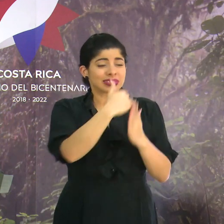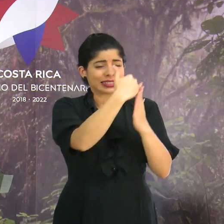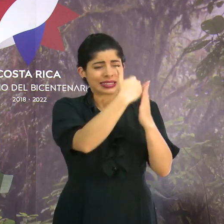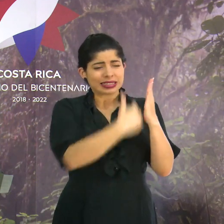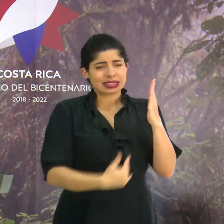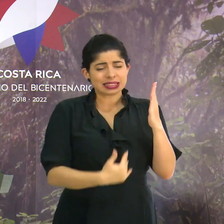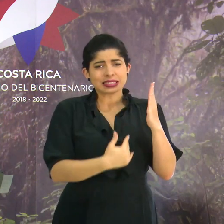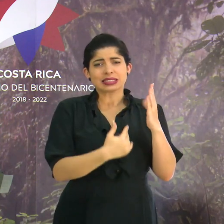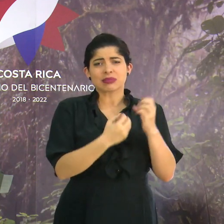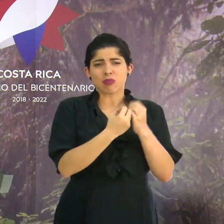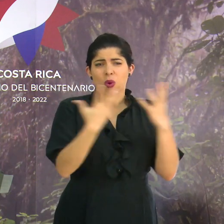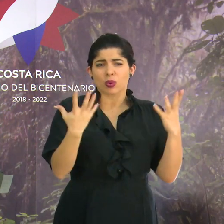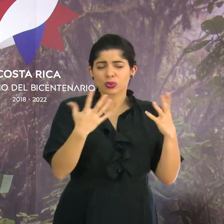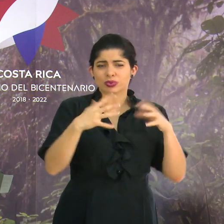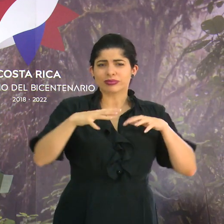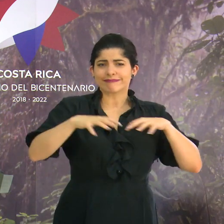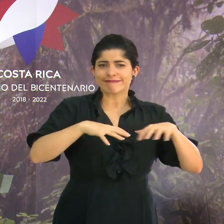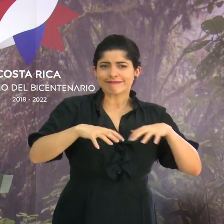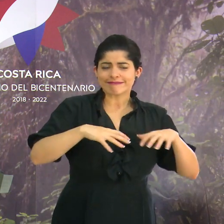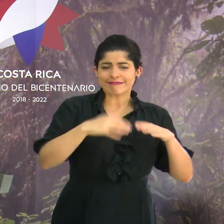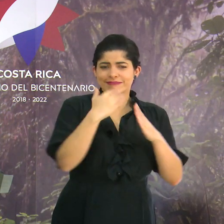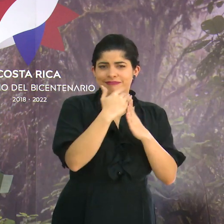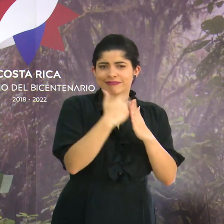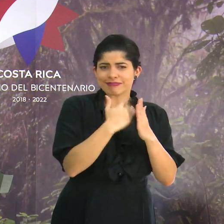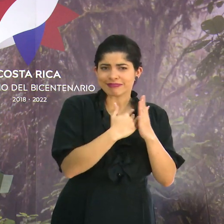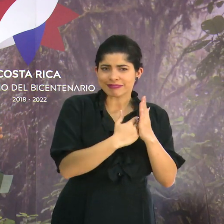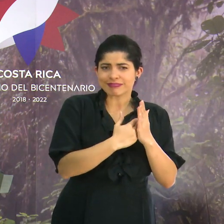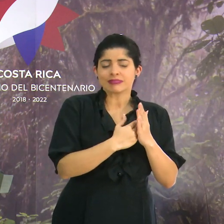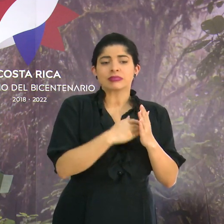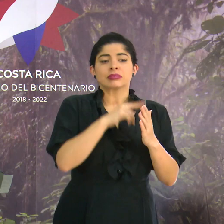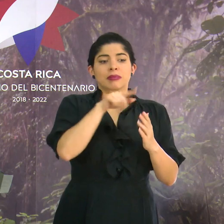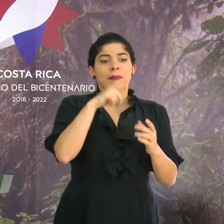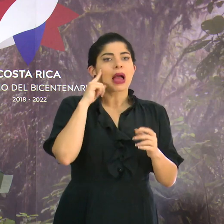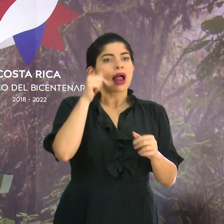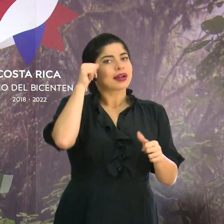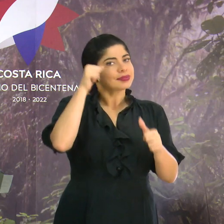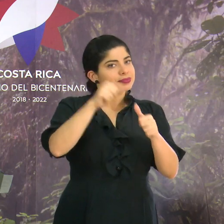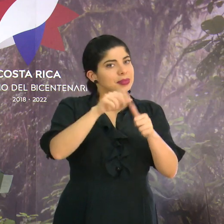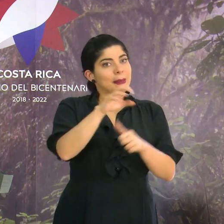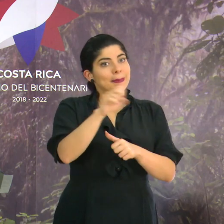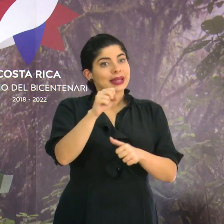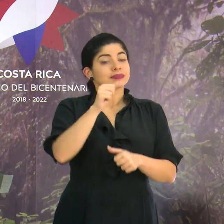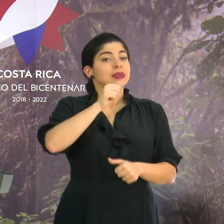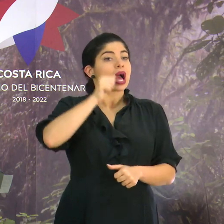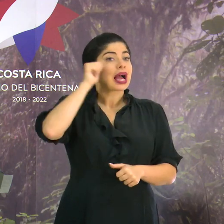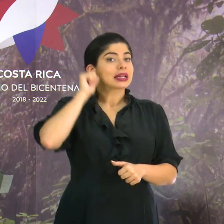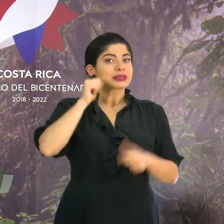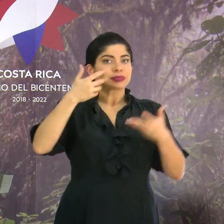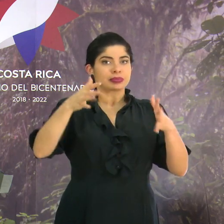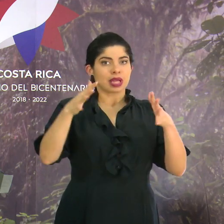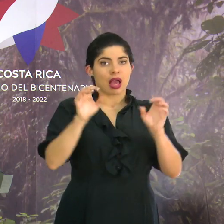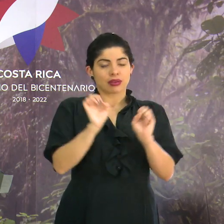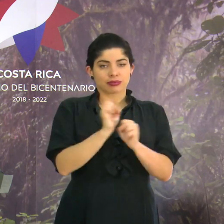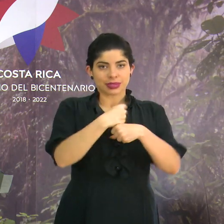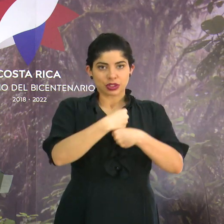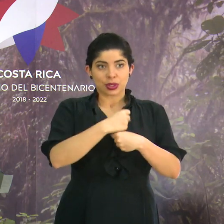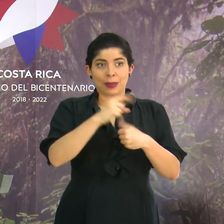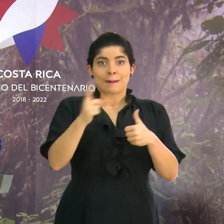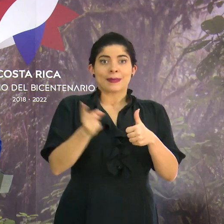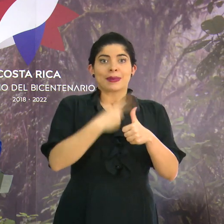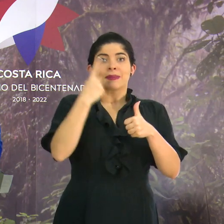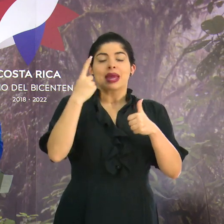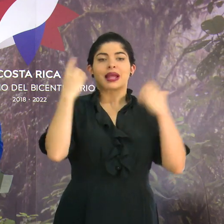vigorosa cantidad de acciones que conmemoran el mes. El día de ayer se realizó la